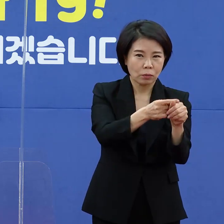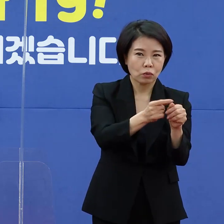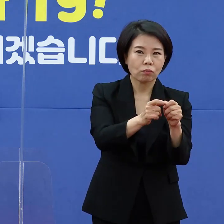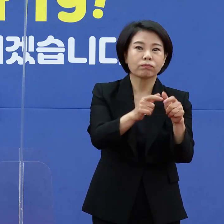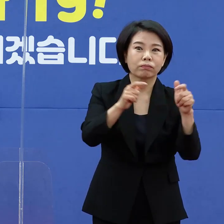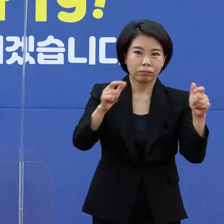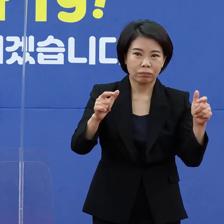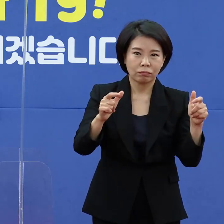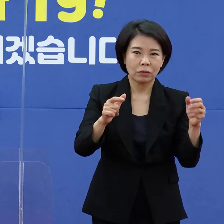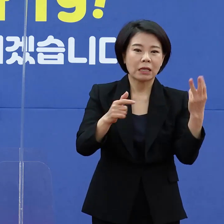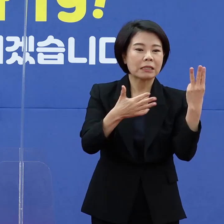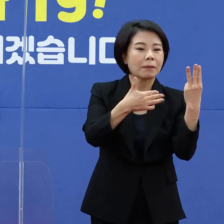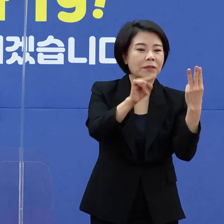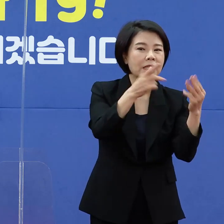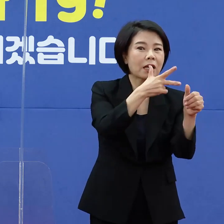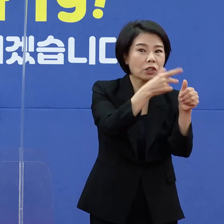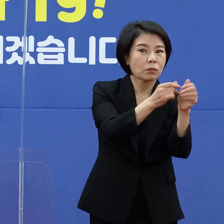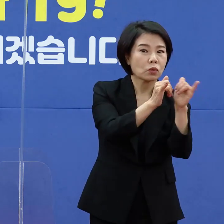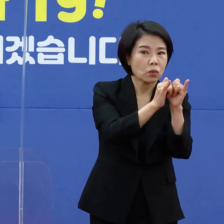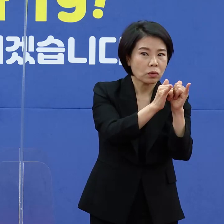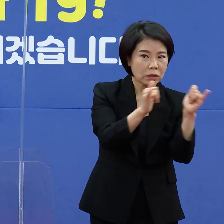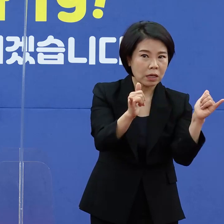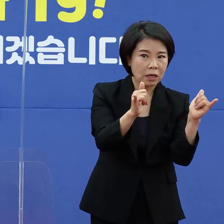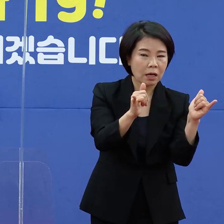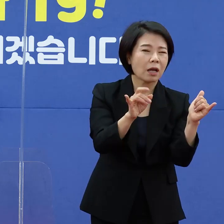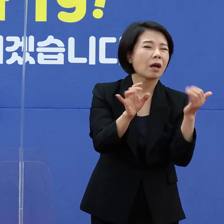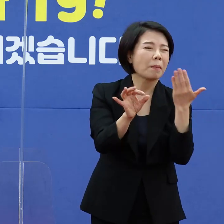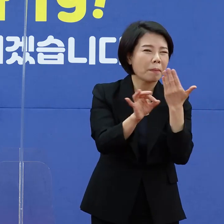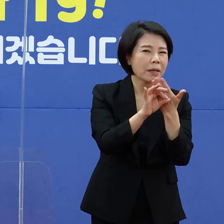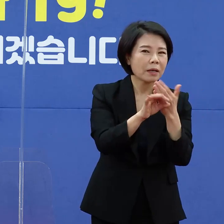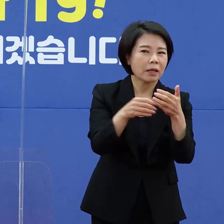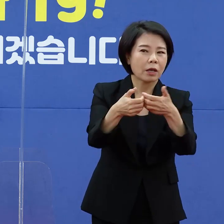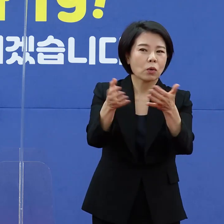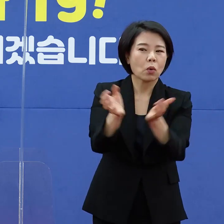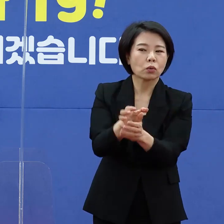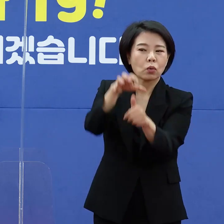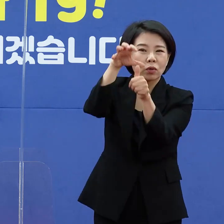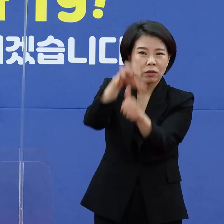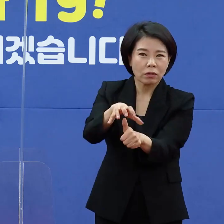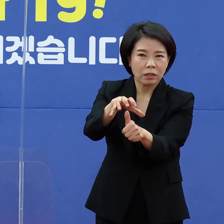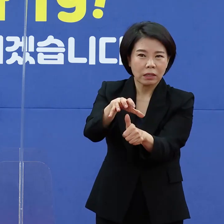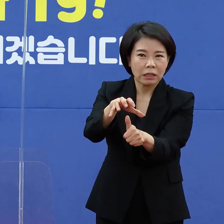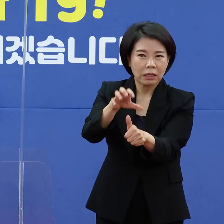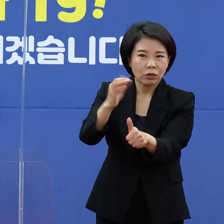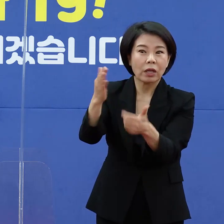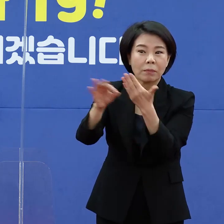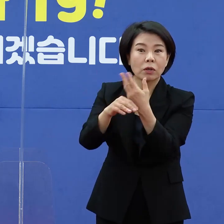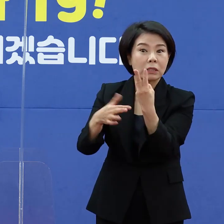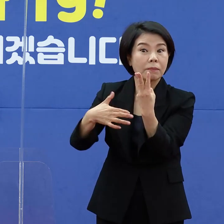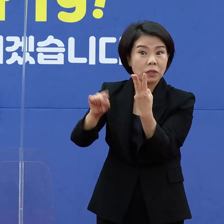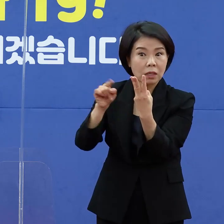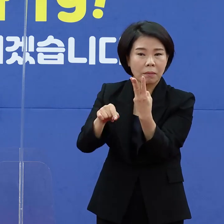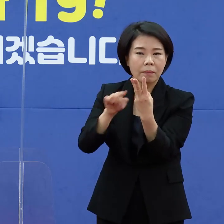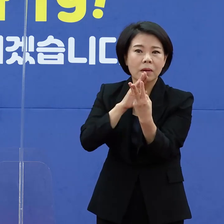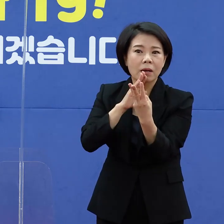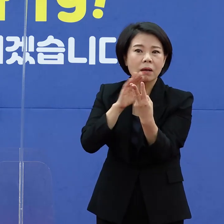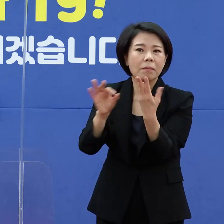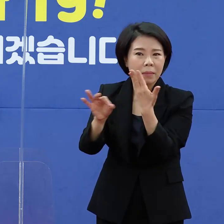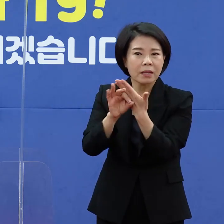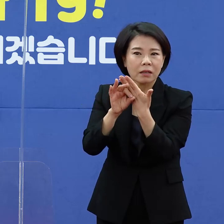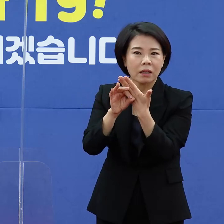3차 접종자가 또 공동 격리에 들어간다면 3차 접종자들은 사실은